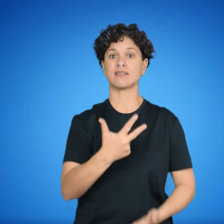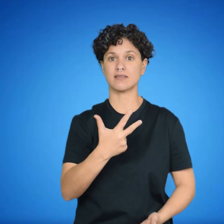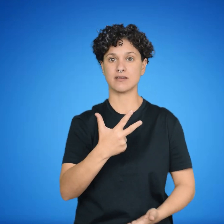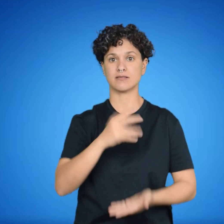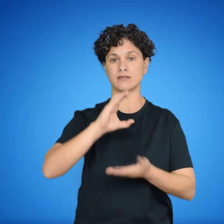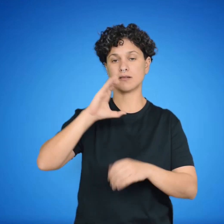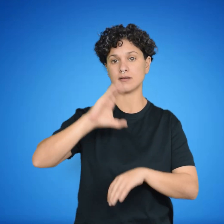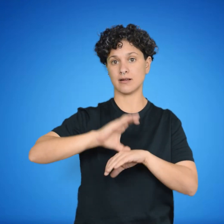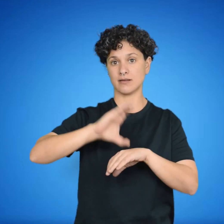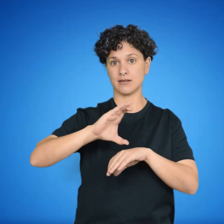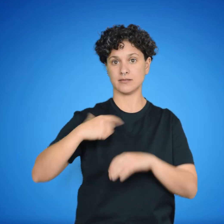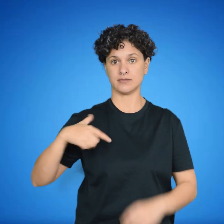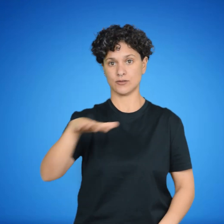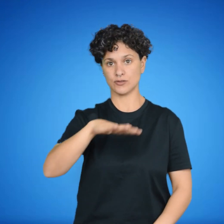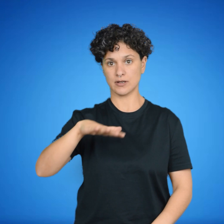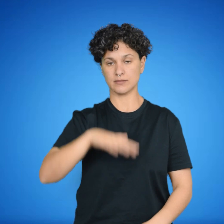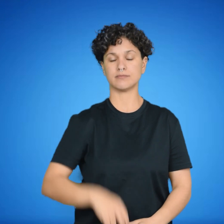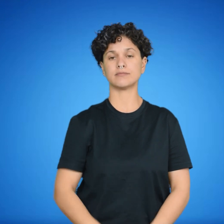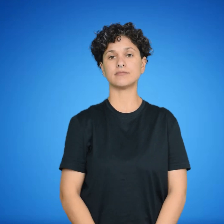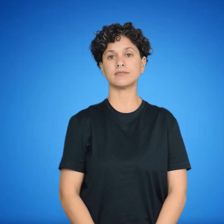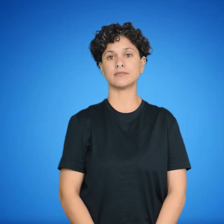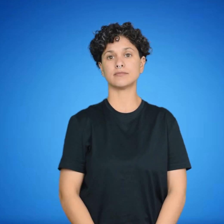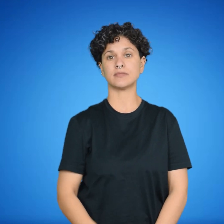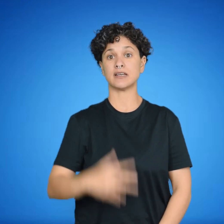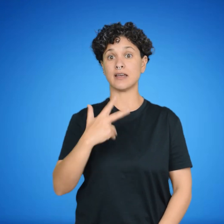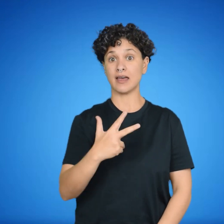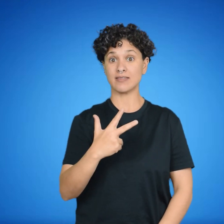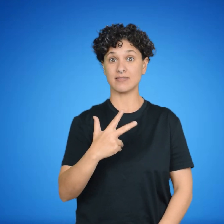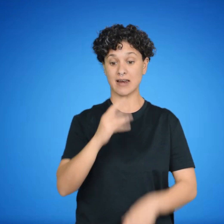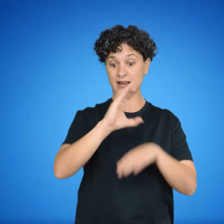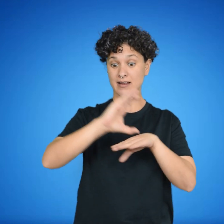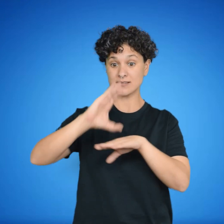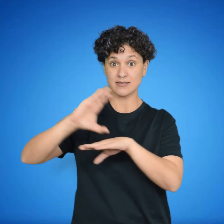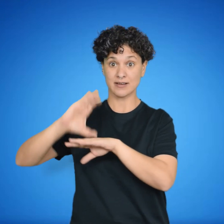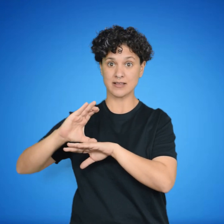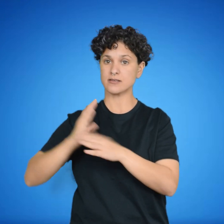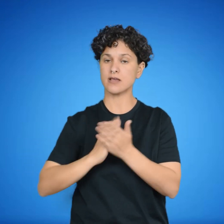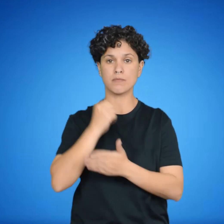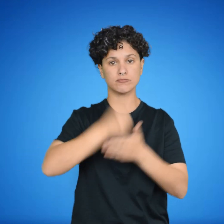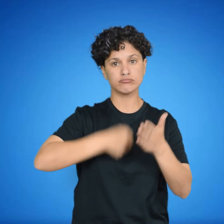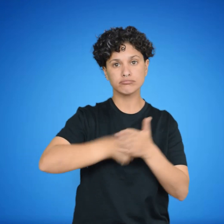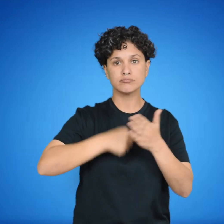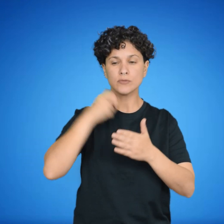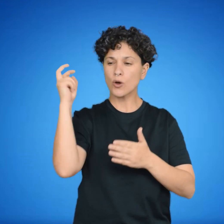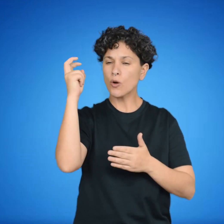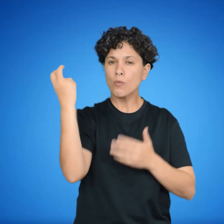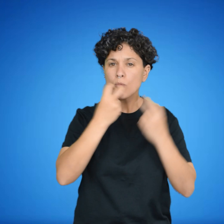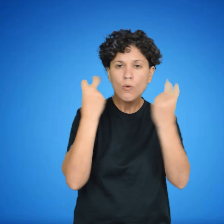discernir entre tres clases sociales, enfrascadas en una lucha constante por ascender hacia las pirámides del poder